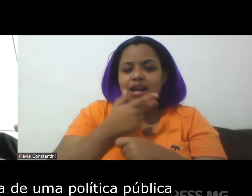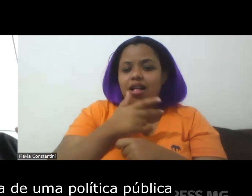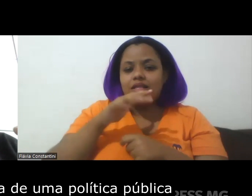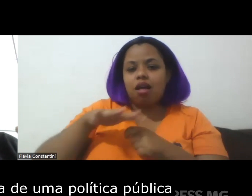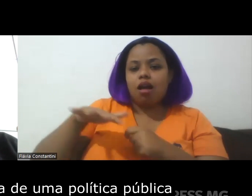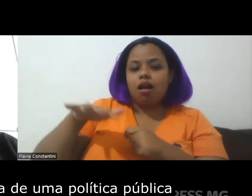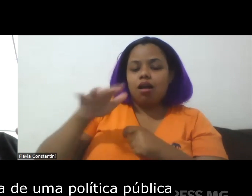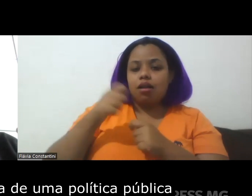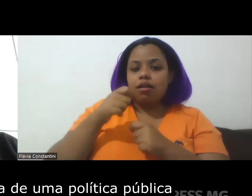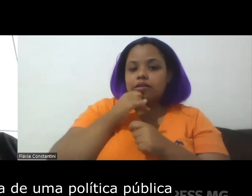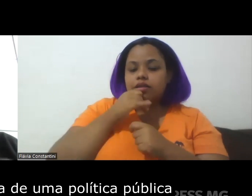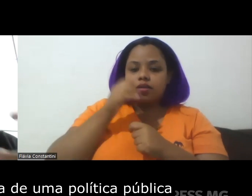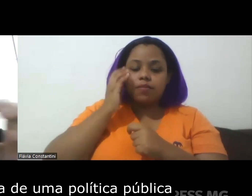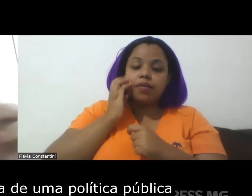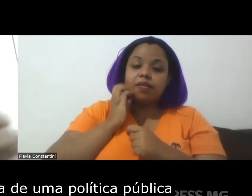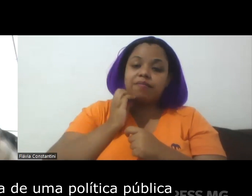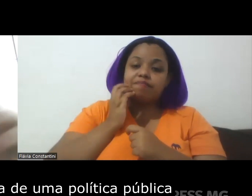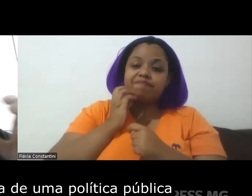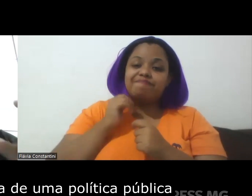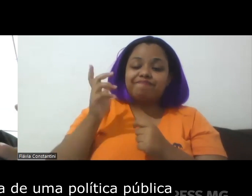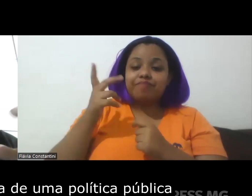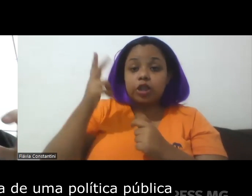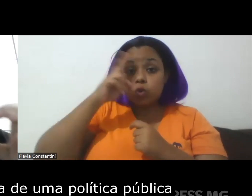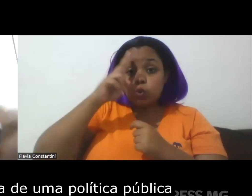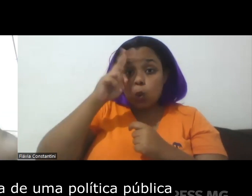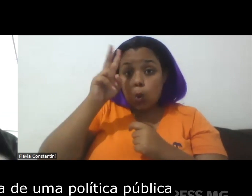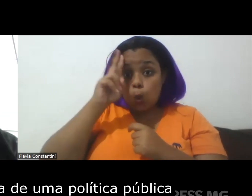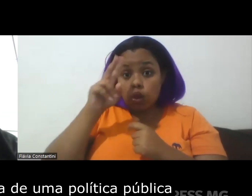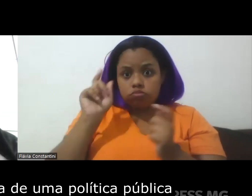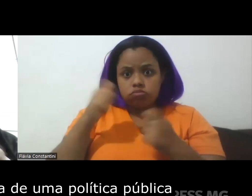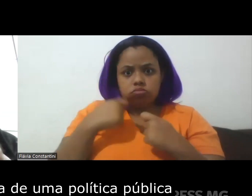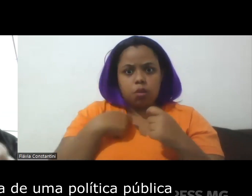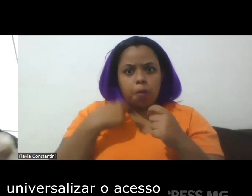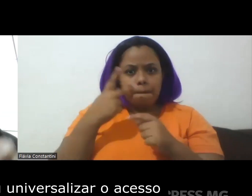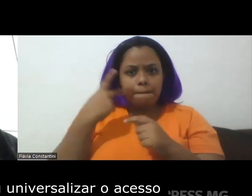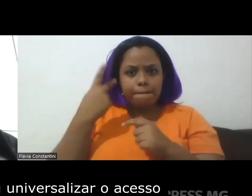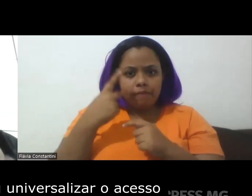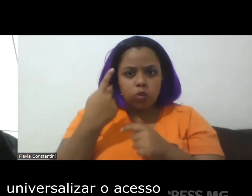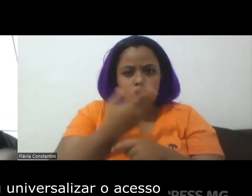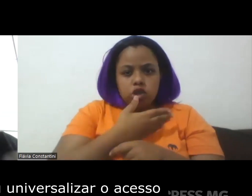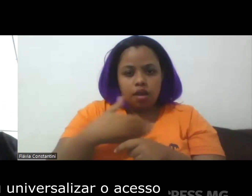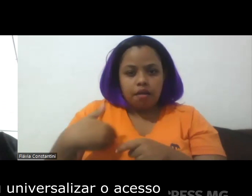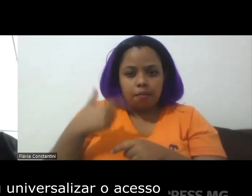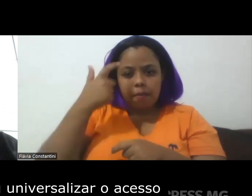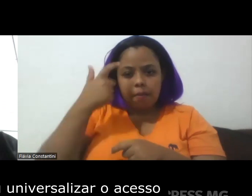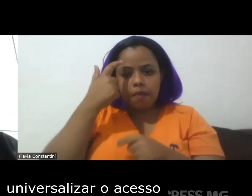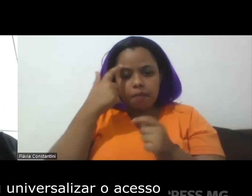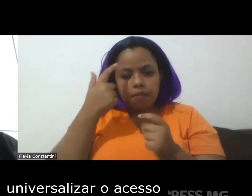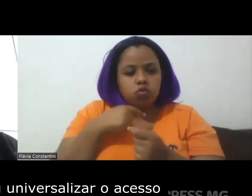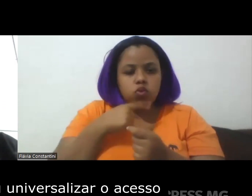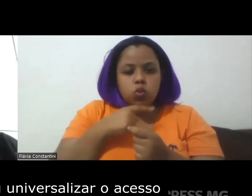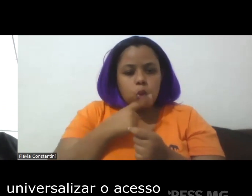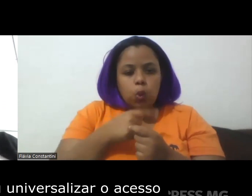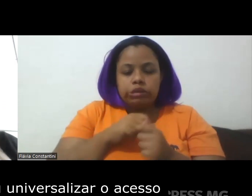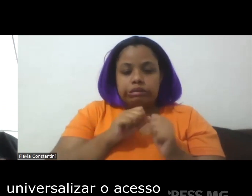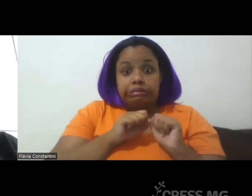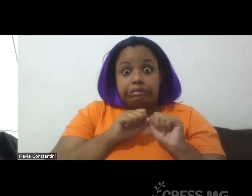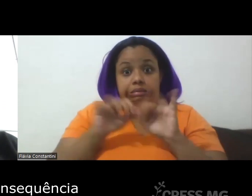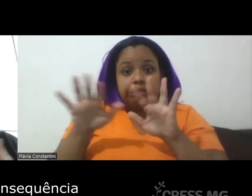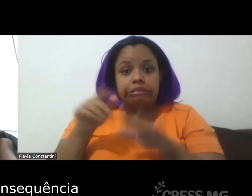a trajetória histórica de uma política pública que não conseguiu universalizar o acesso,